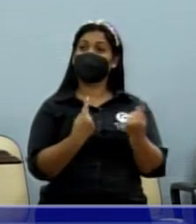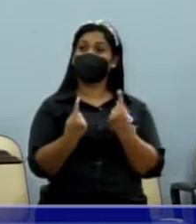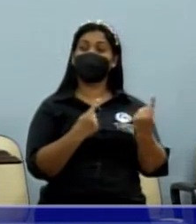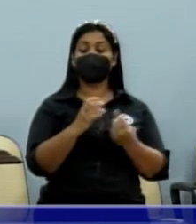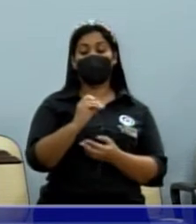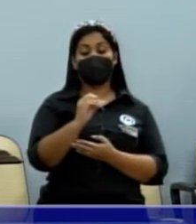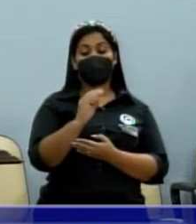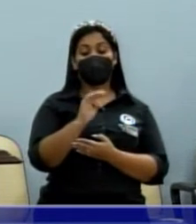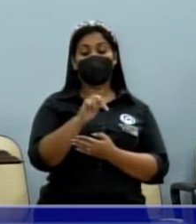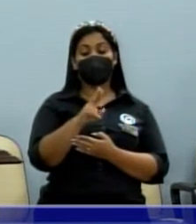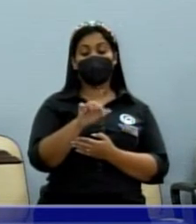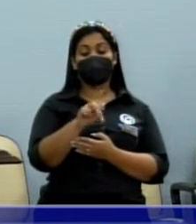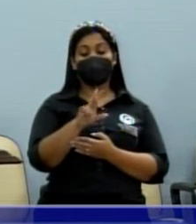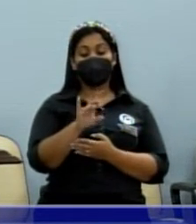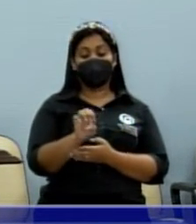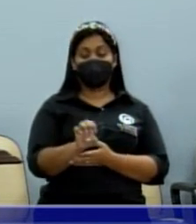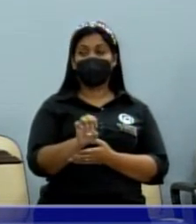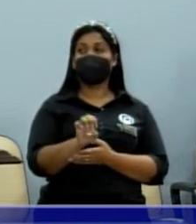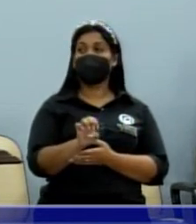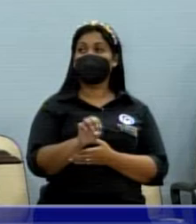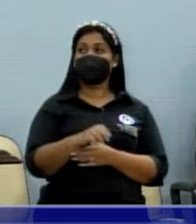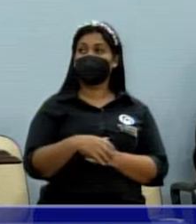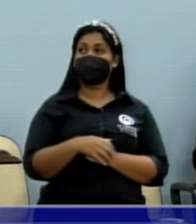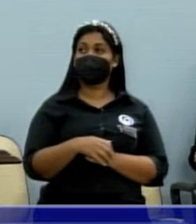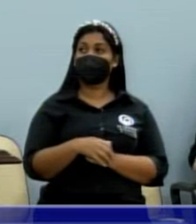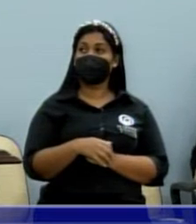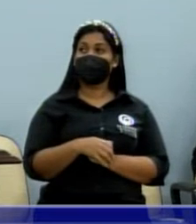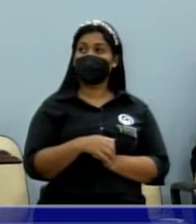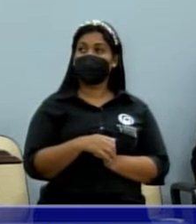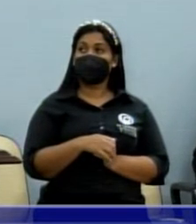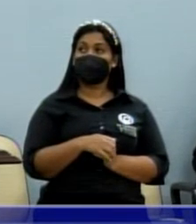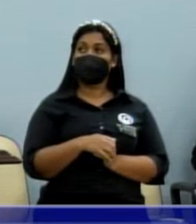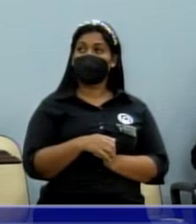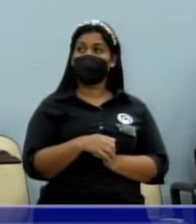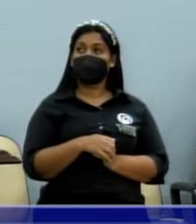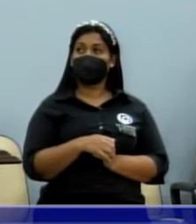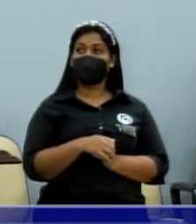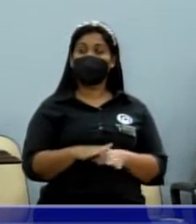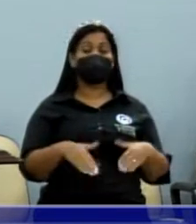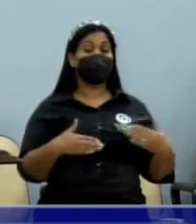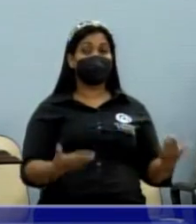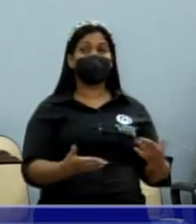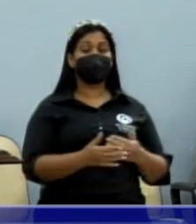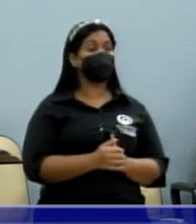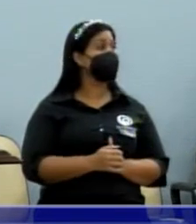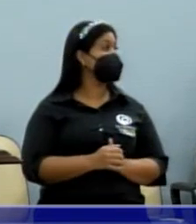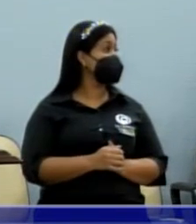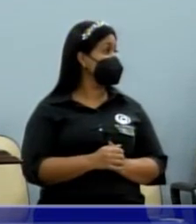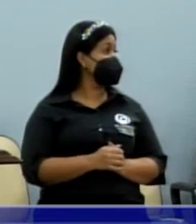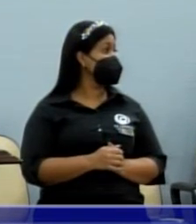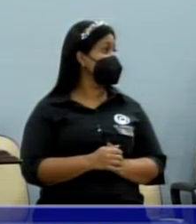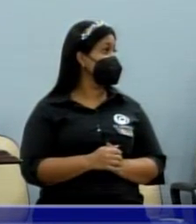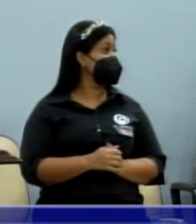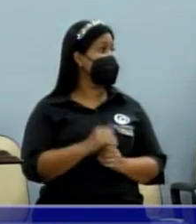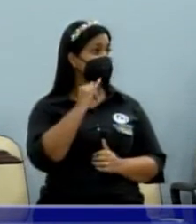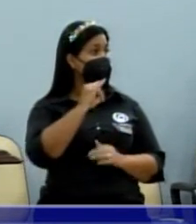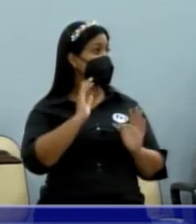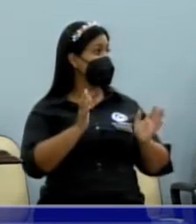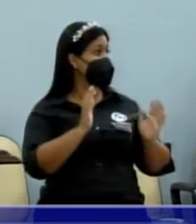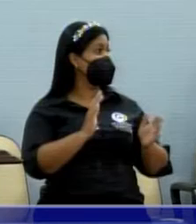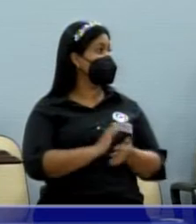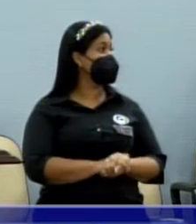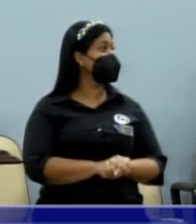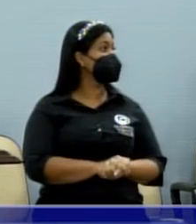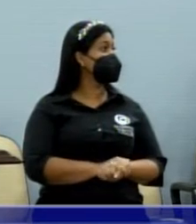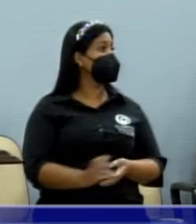Olivieri, o semeador e do lado de cá. Bom, isso aí eu já tinha falado, só queria só voltar ao